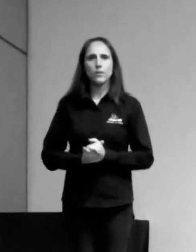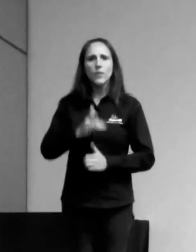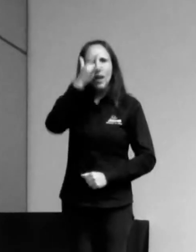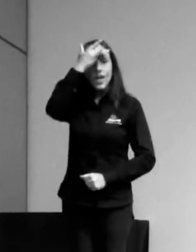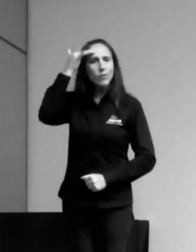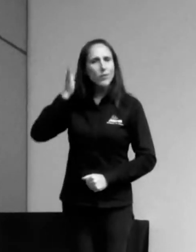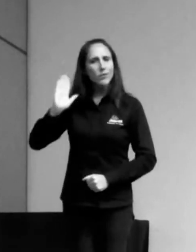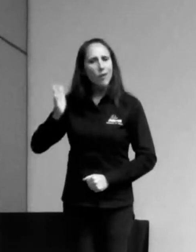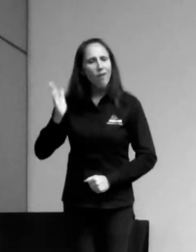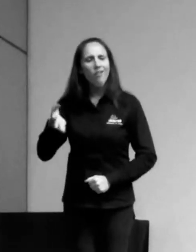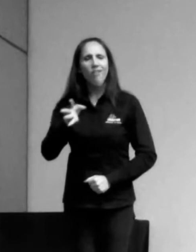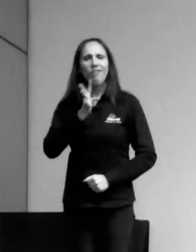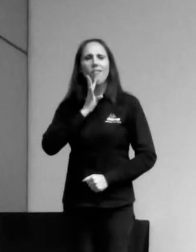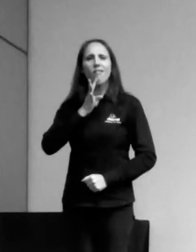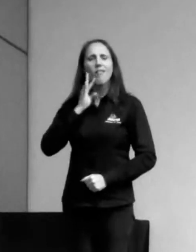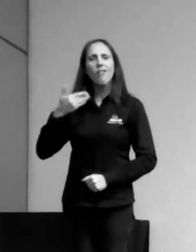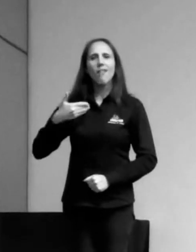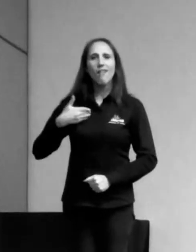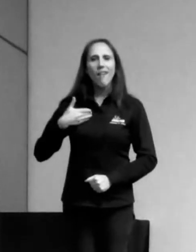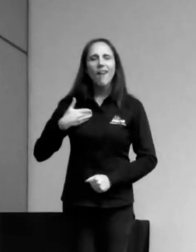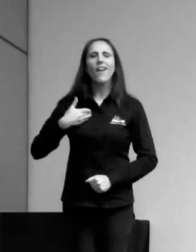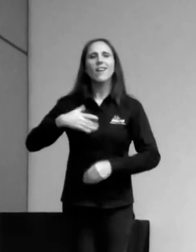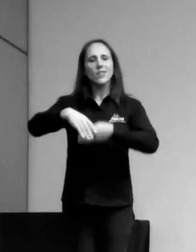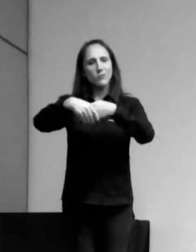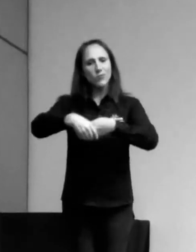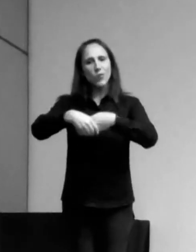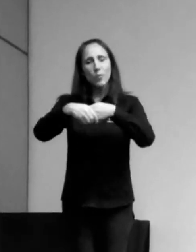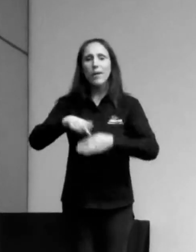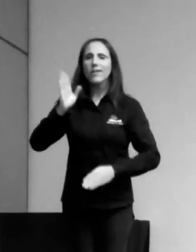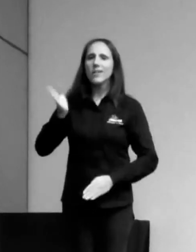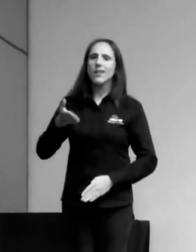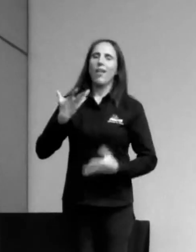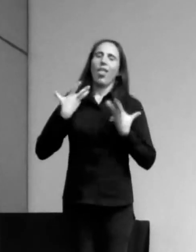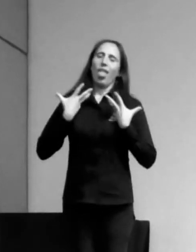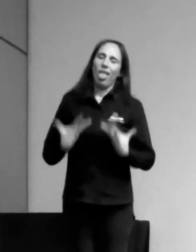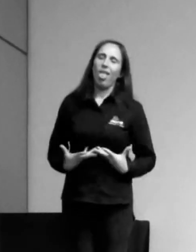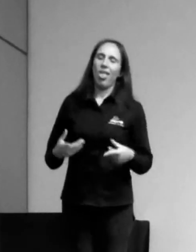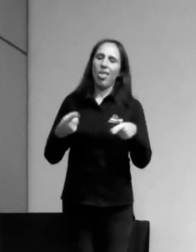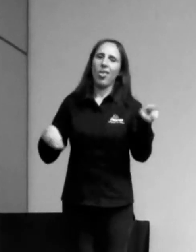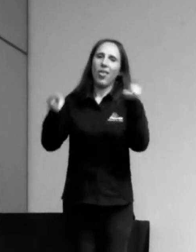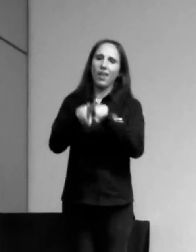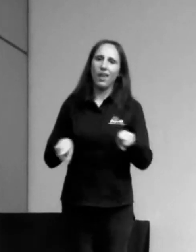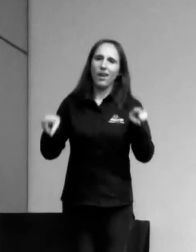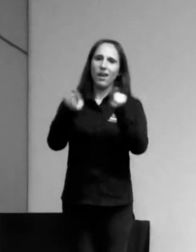que nem o Elio e a Lilian, que eu cumprimento com carinho, já está cansado de me ouvir falar a mesma coisa.